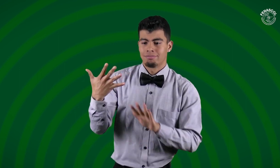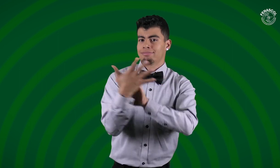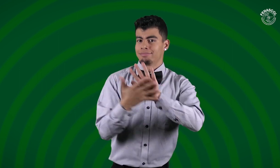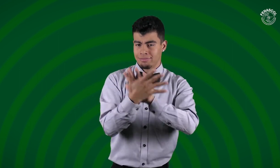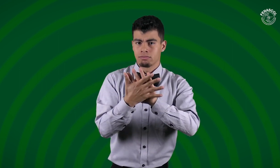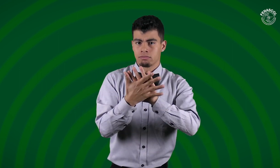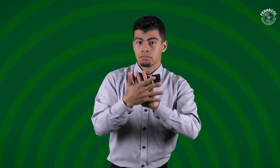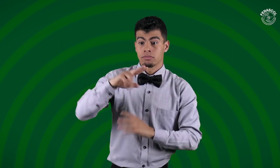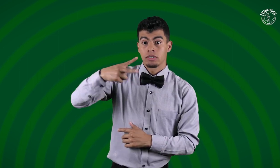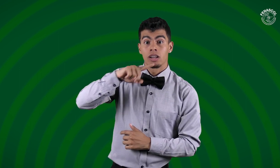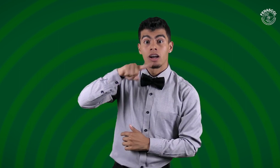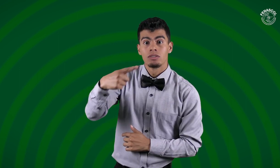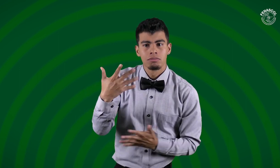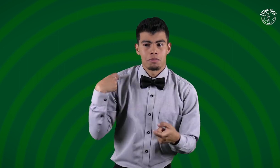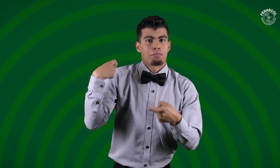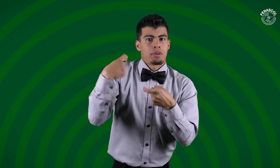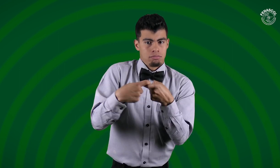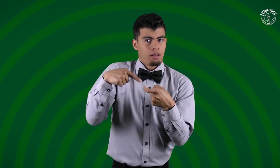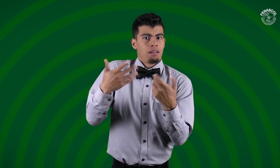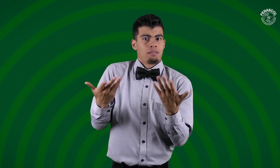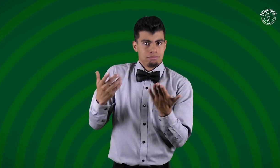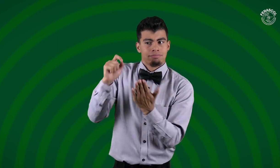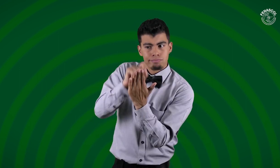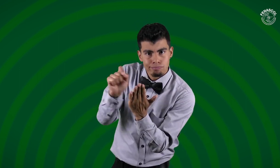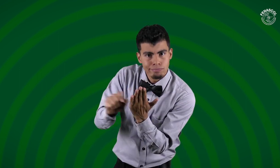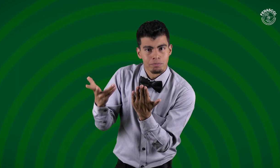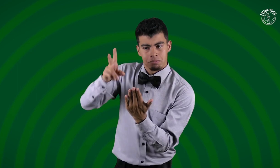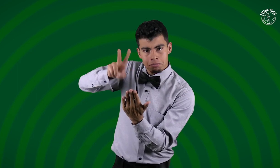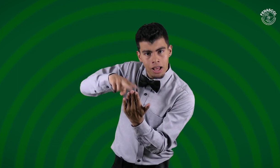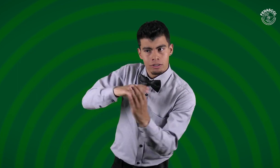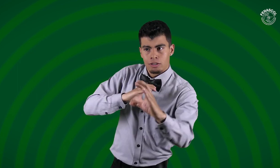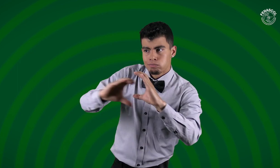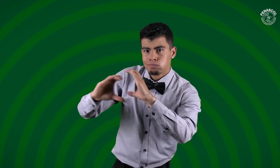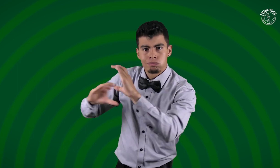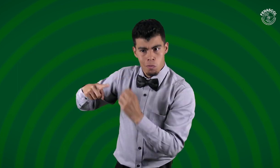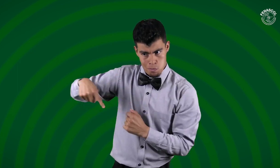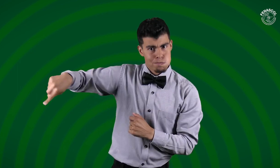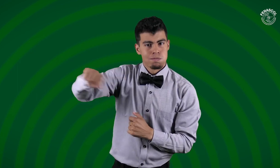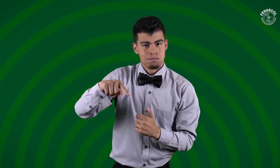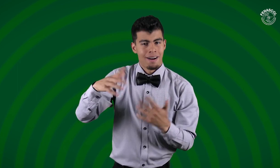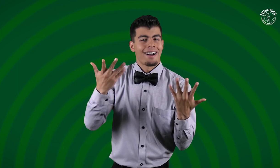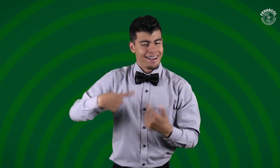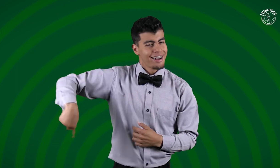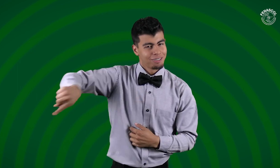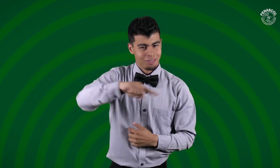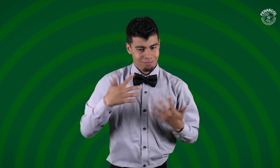parte de nuestra comunicación como segunda lengua. Por lo tanto, nos sumamos a la celebración del Día del Idioma Español.